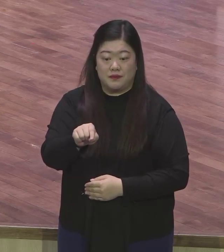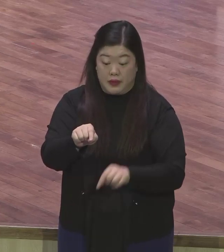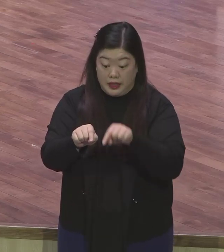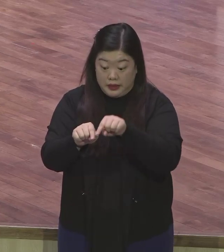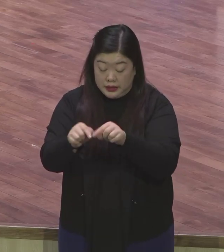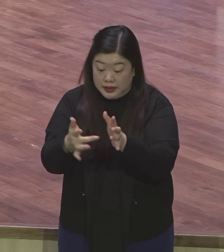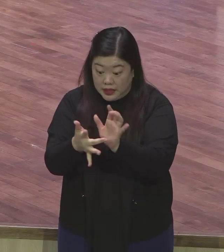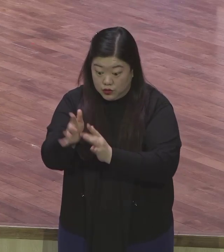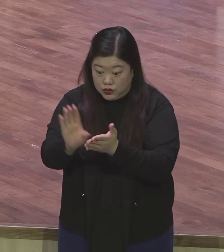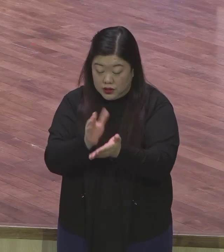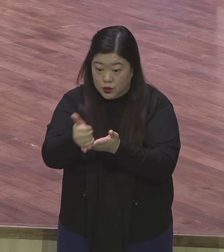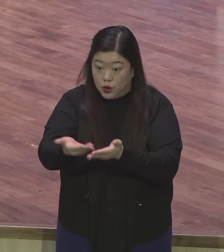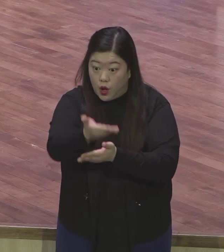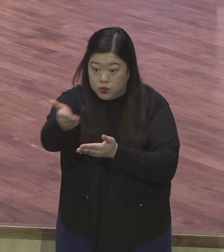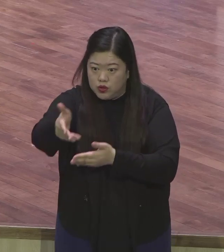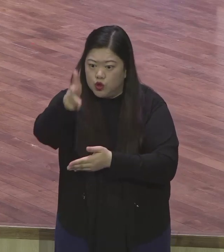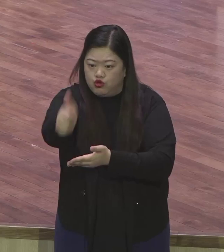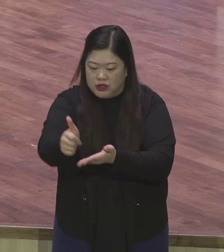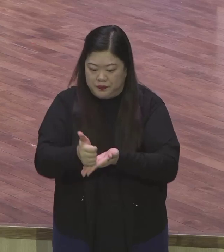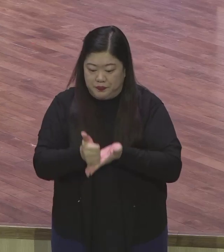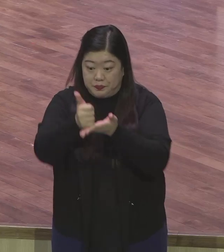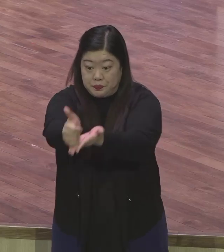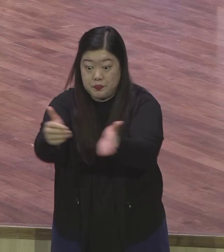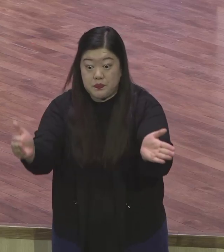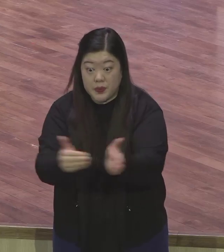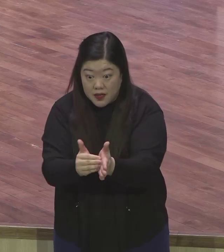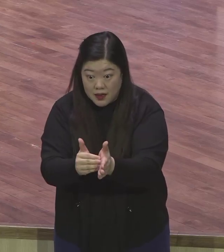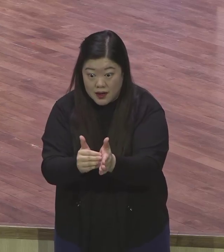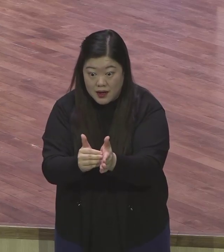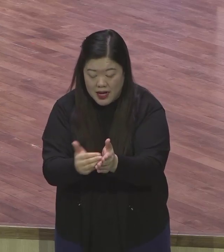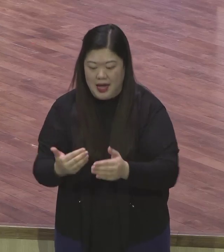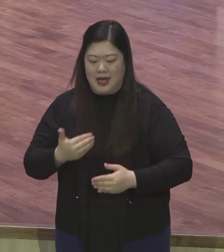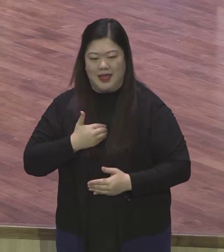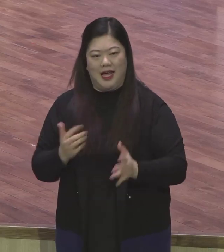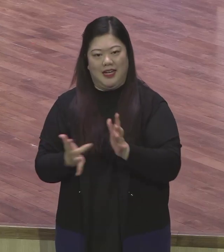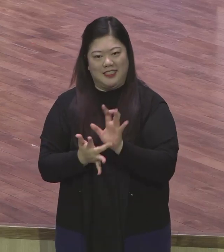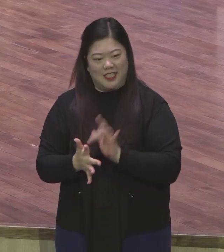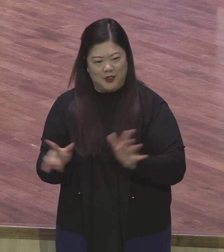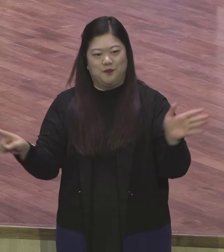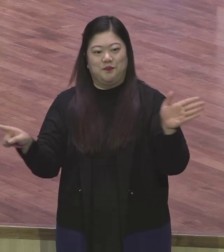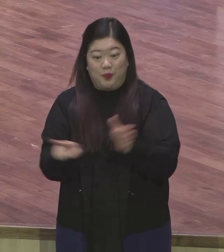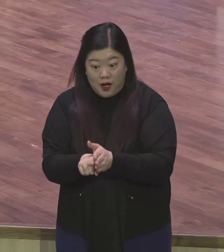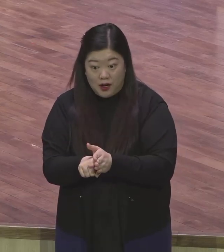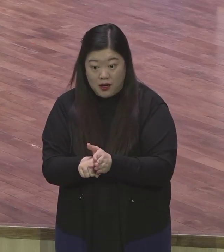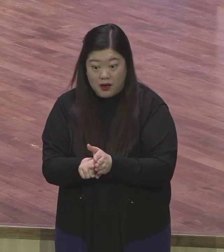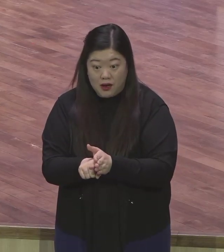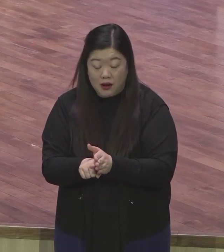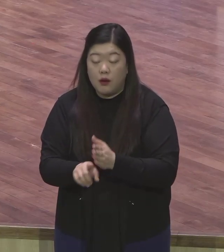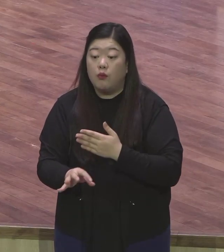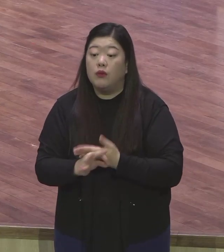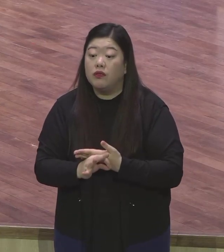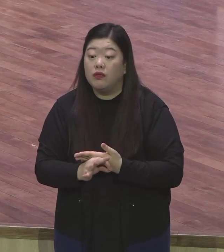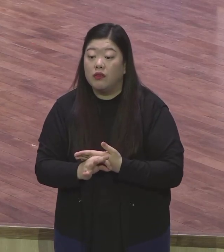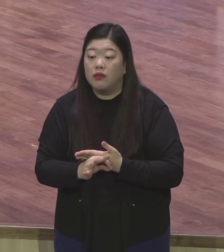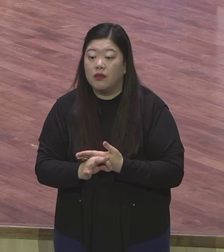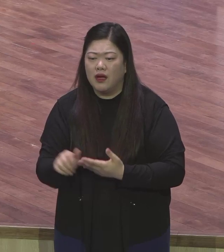주인으로 모셔드리는 사람 예수 믿는 순간에 어떻게 됐냐 모든 죄에서 자유